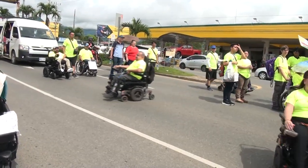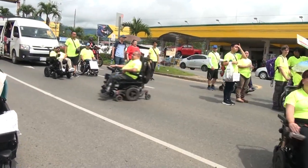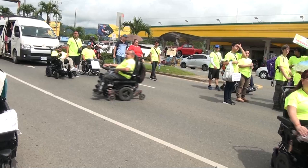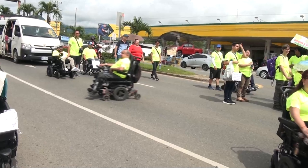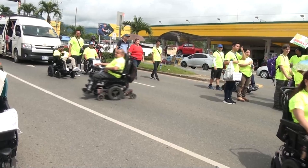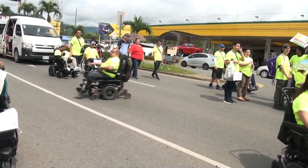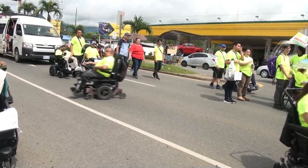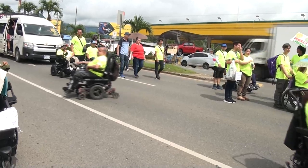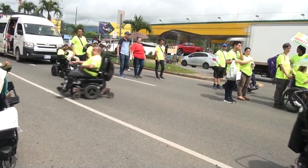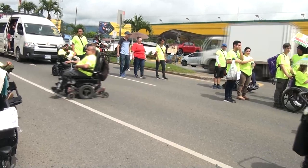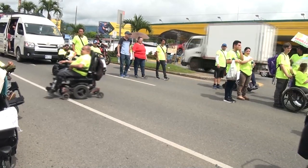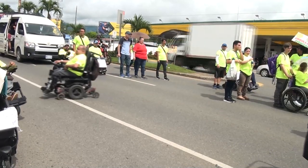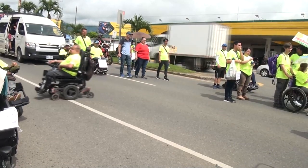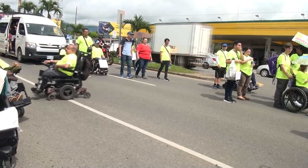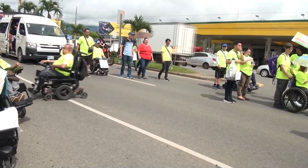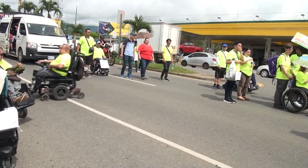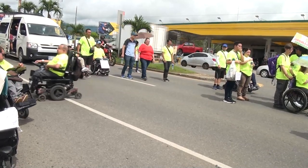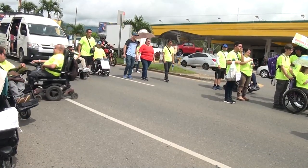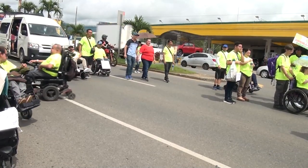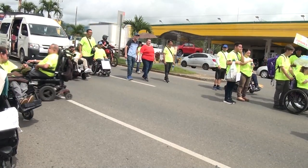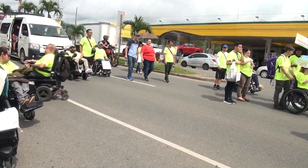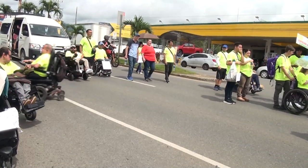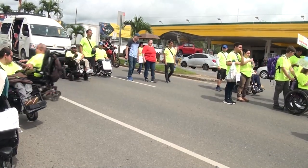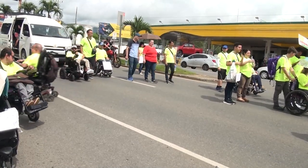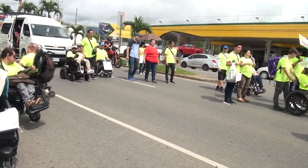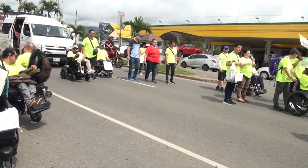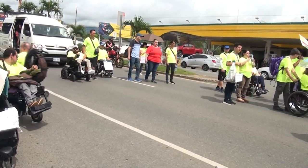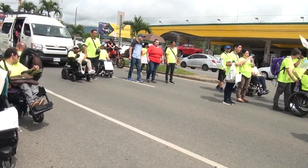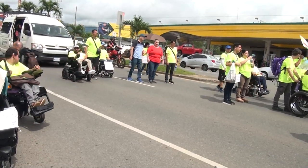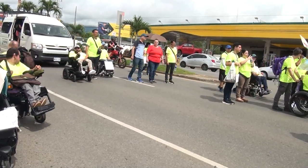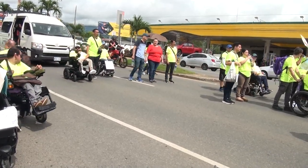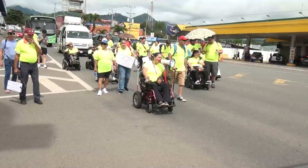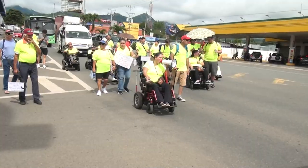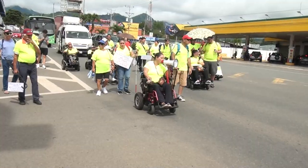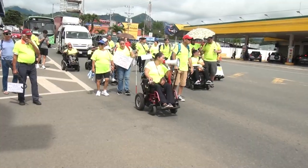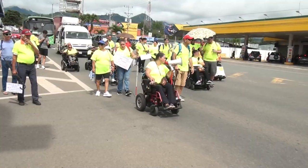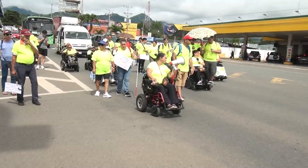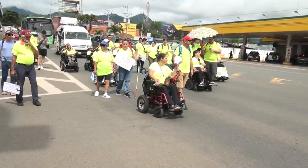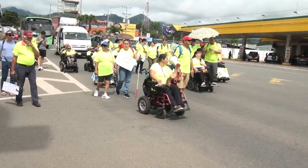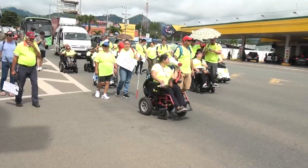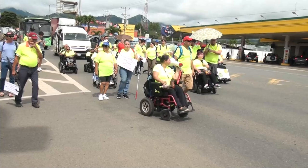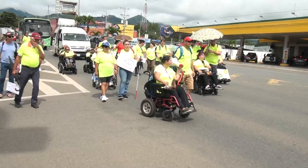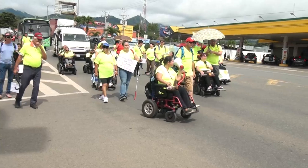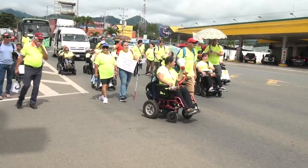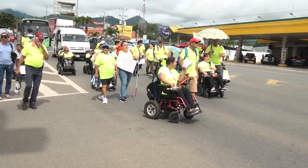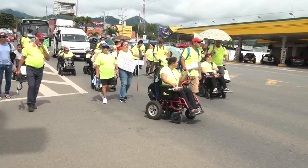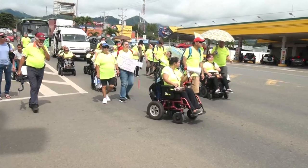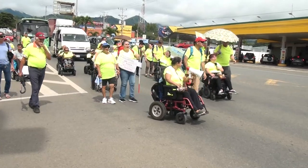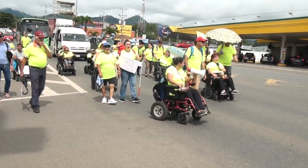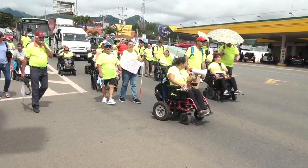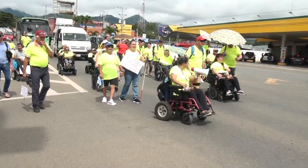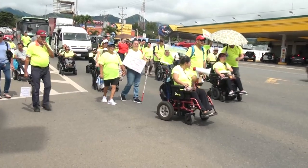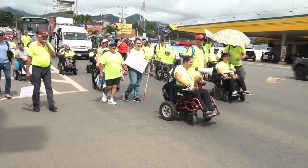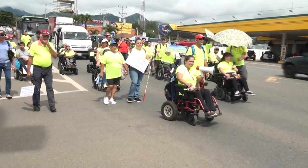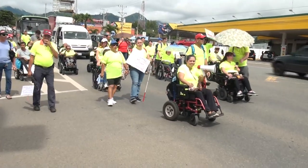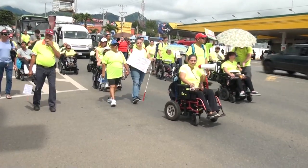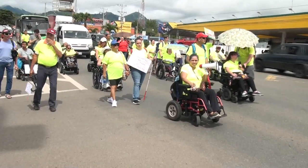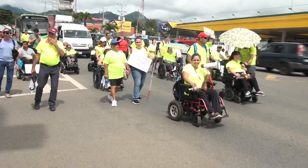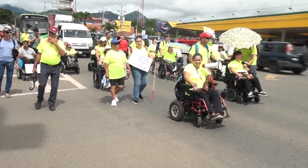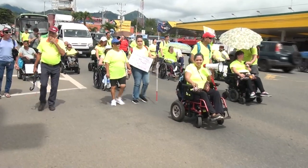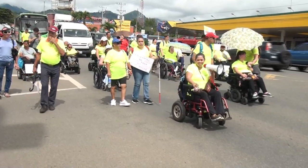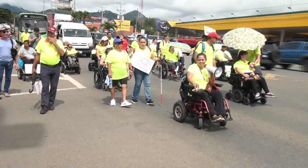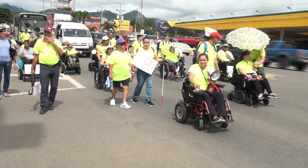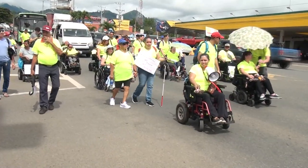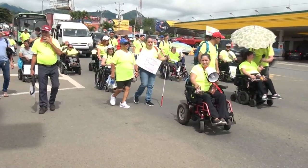realizaron personas con discapacidad en Pérez Celedón, con motivo del Día Internacional de las Personas con Discapacidad, que